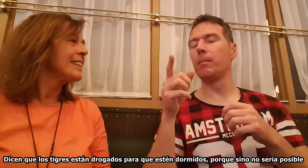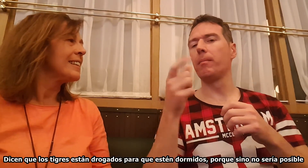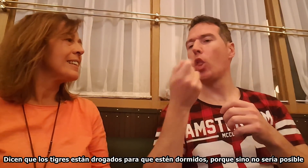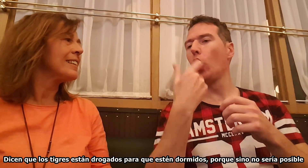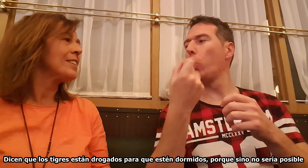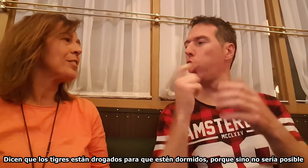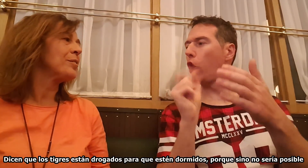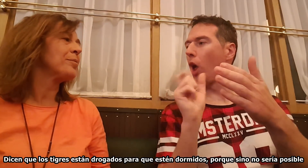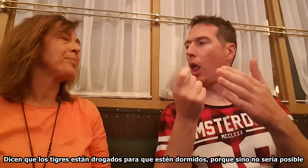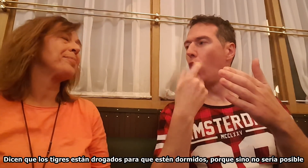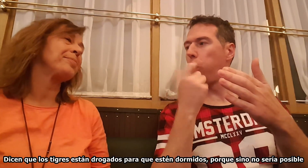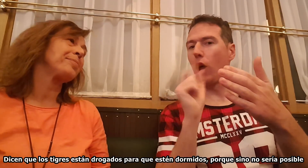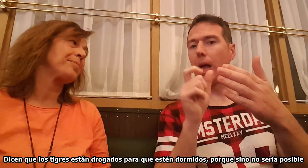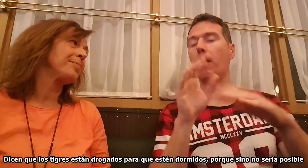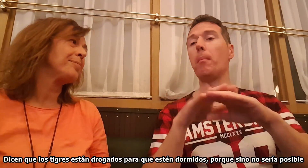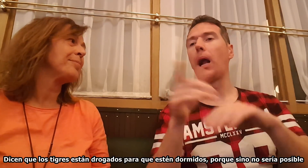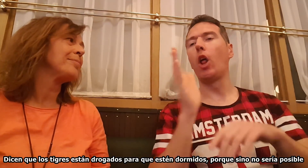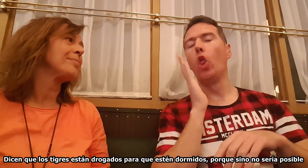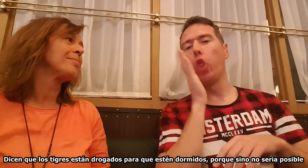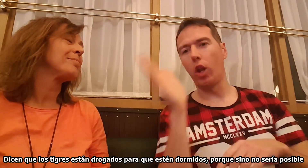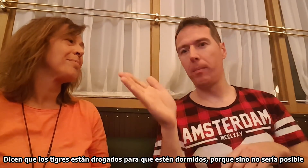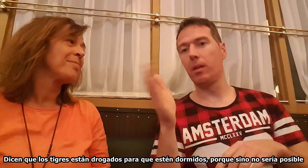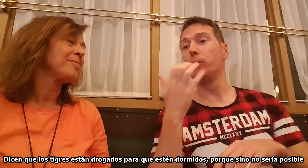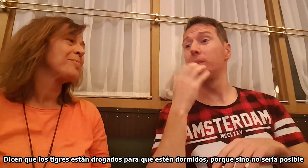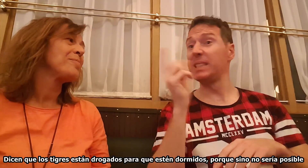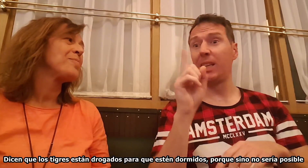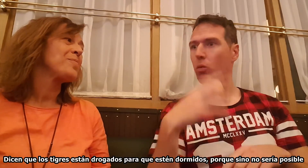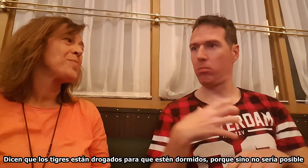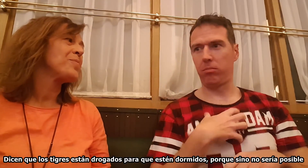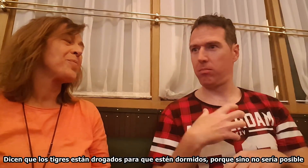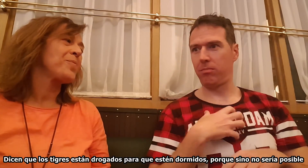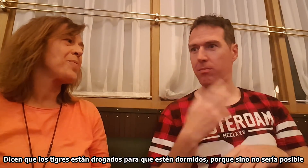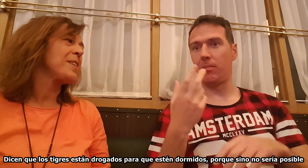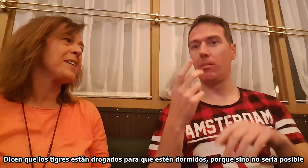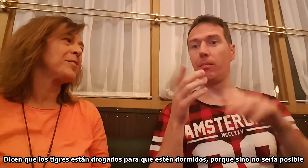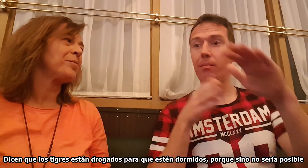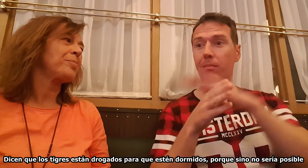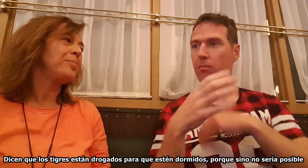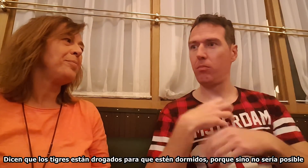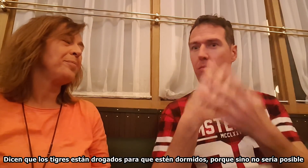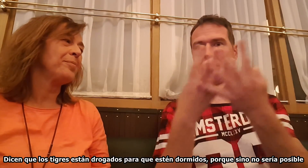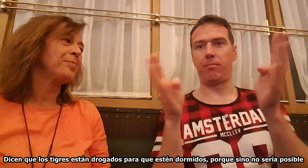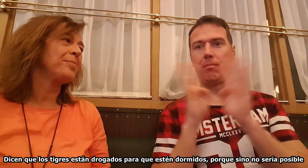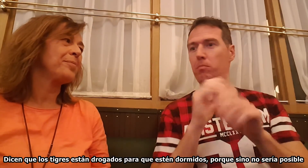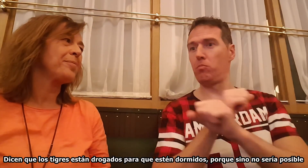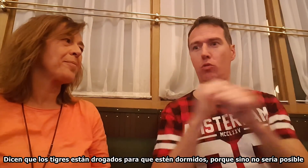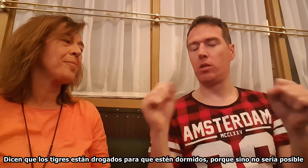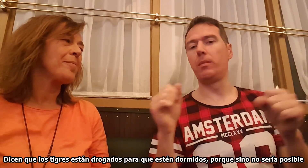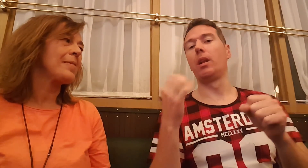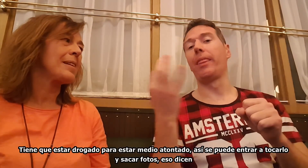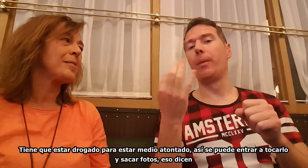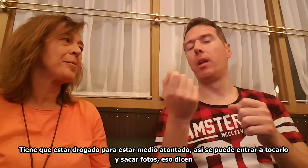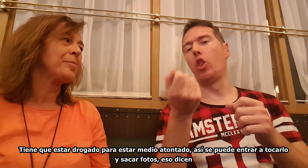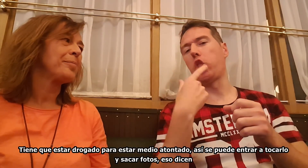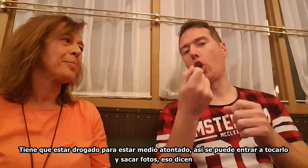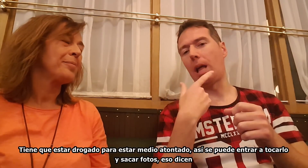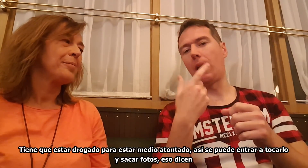están drogados para que estén dormidos. Si no, no sería posible. Tienen que estar drogados